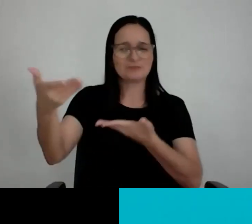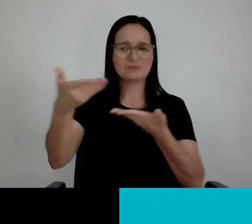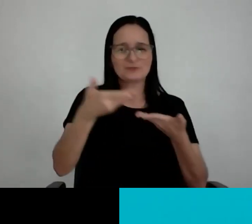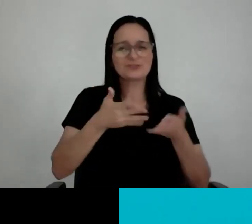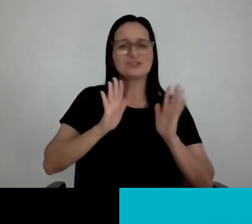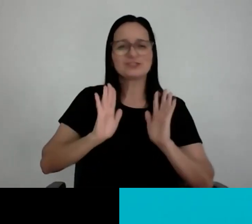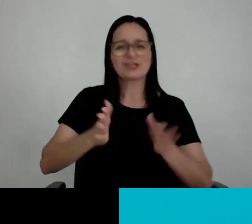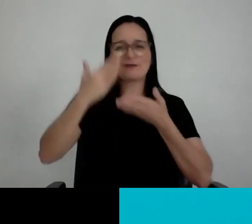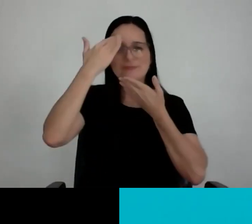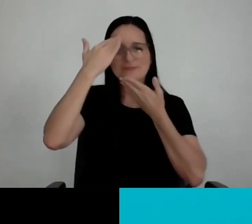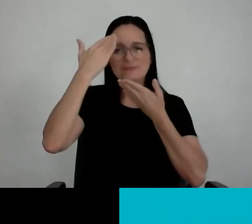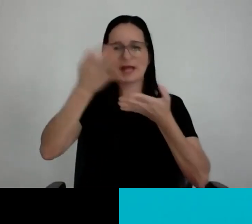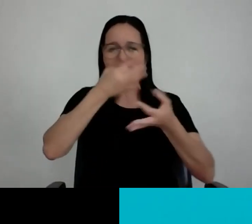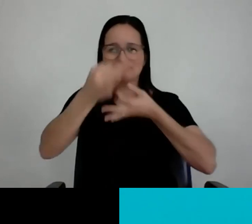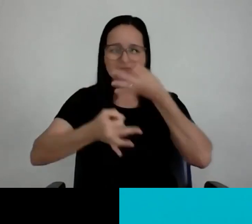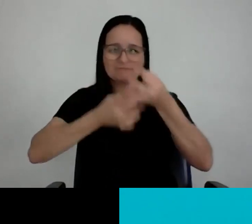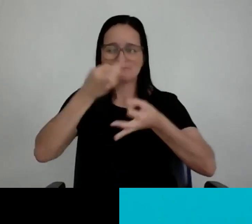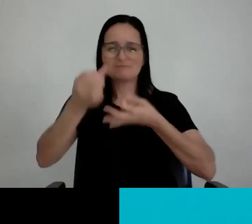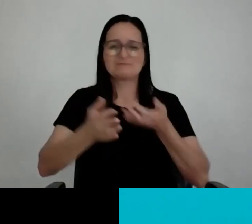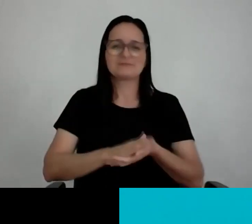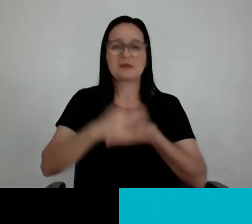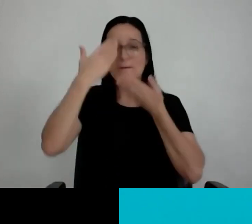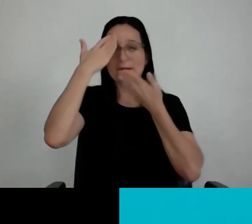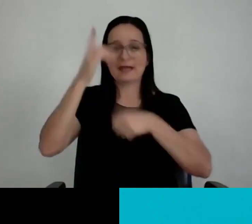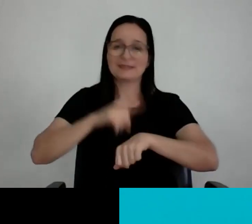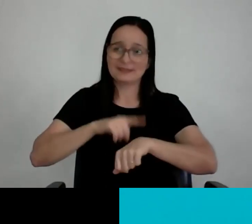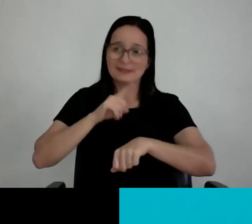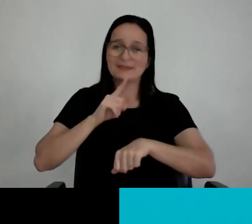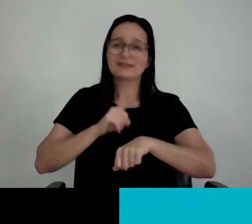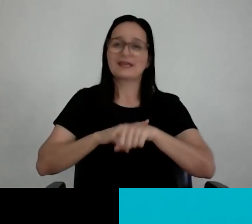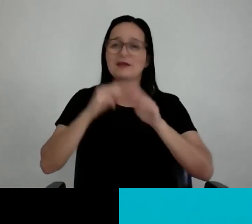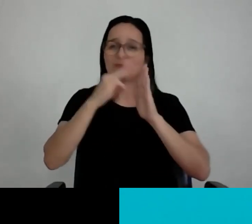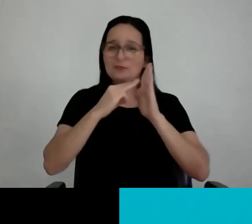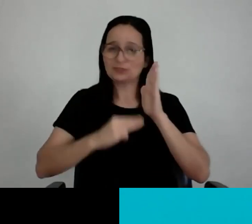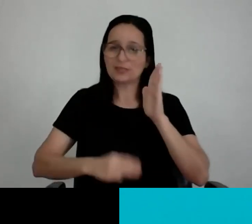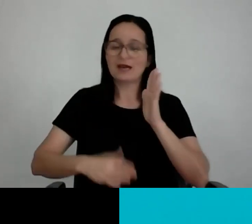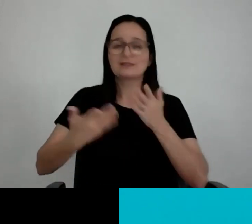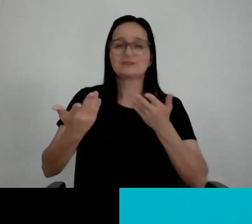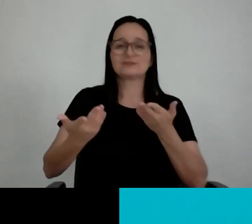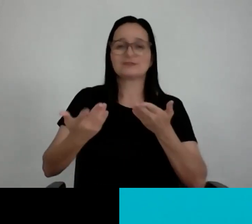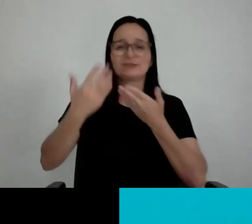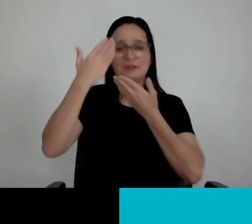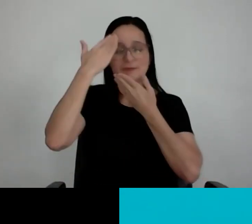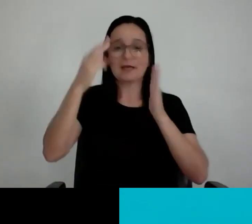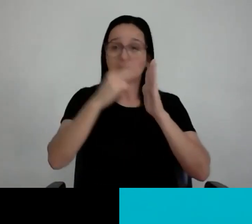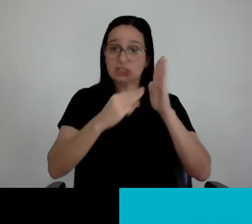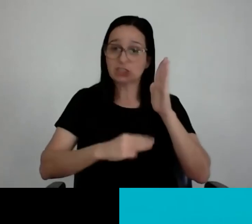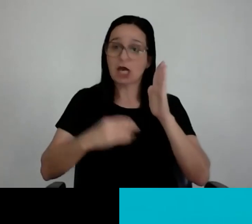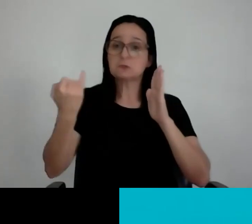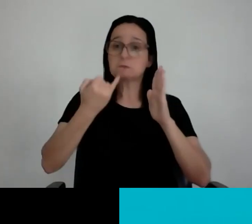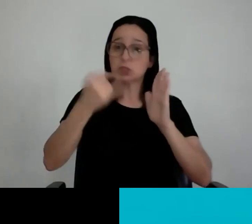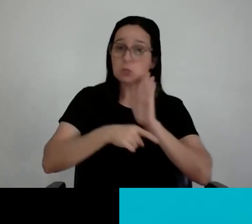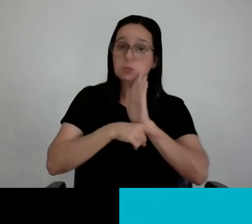obrigado pelas colocações, obrigado pelo tempo, viu, Diona, pela Estarço, obrigado pela Estarço, porque a Estarço foi fundamental para viabilizar